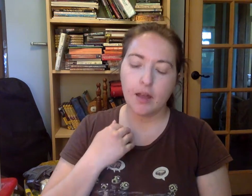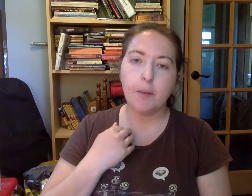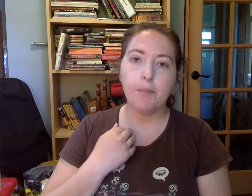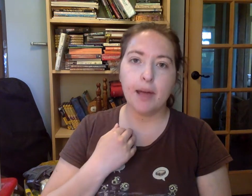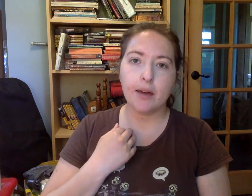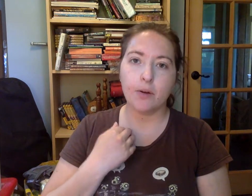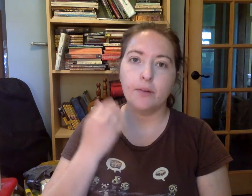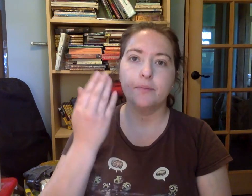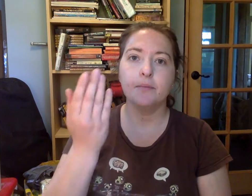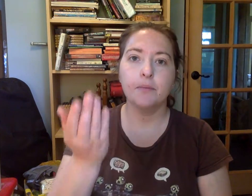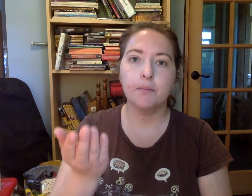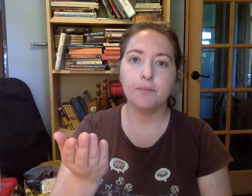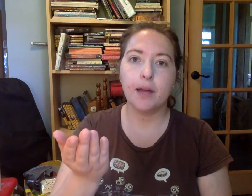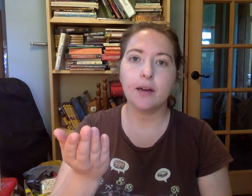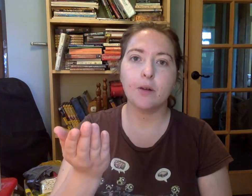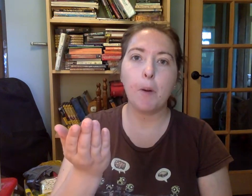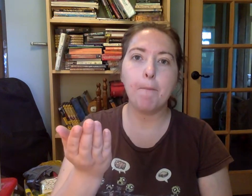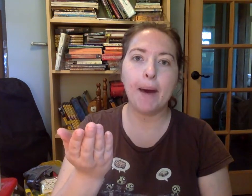Pero. Pero. P.